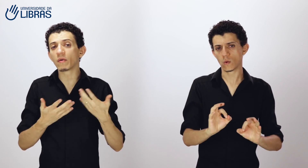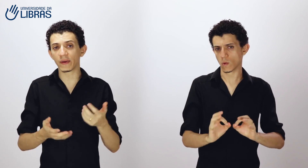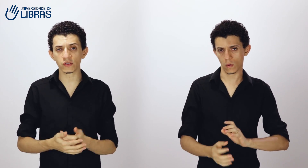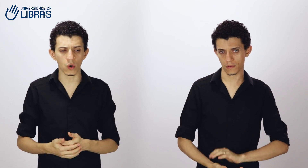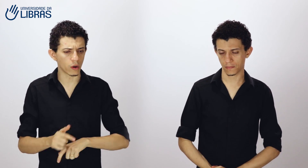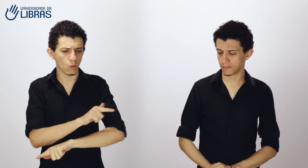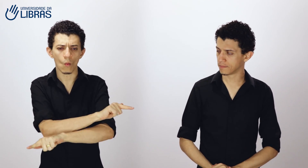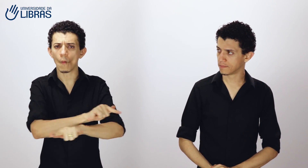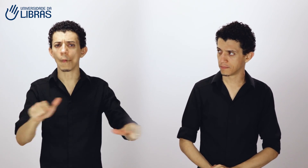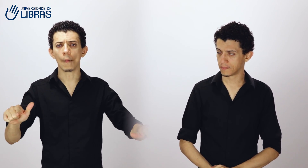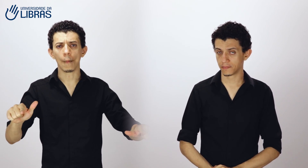nenhuma pessoa.